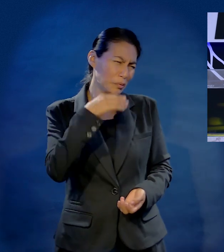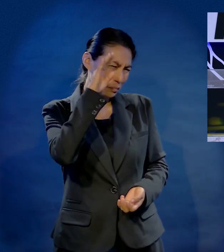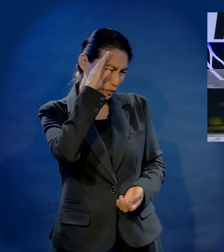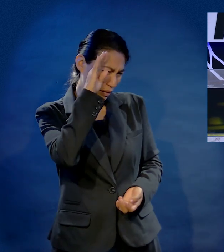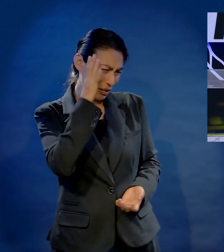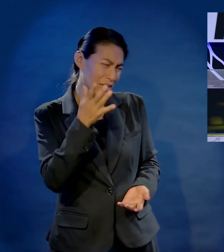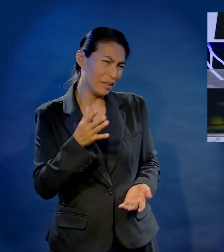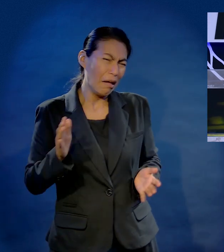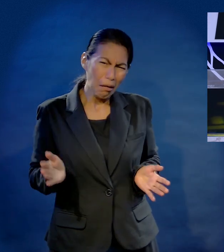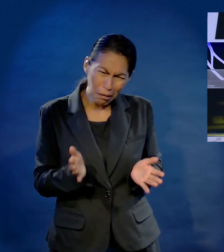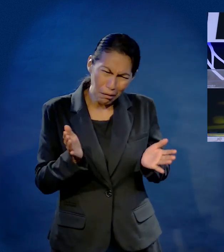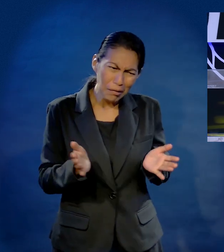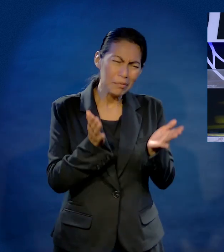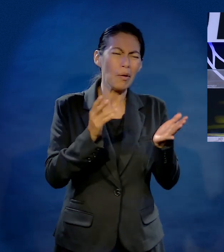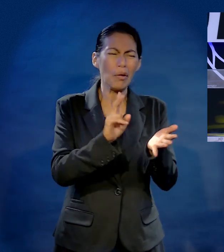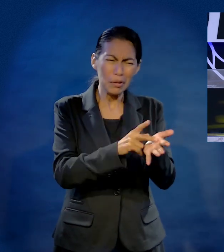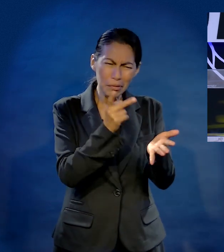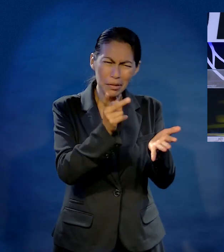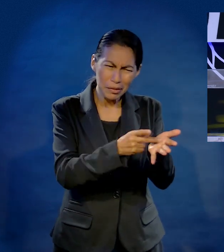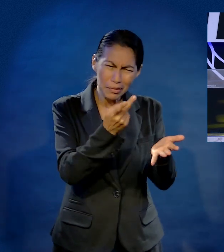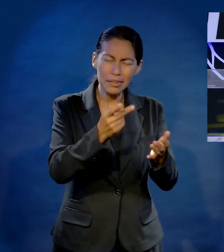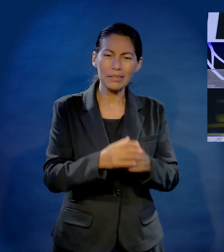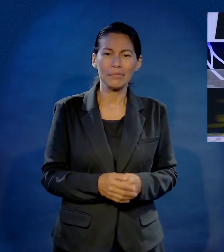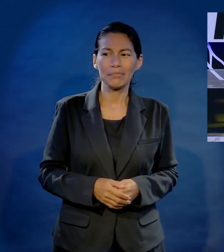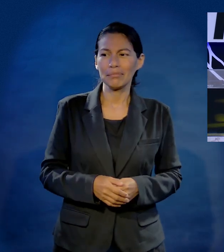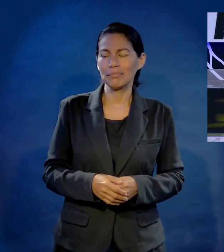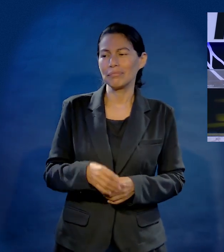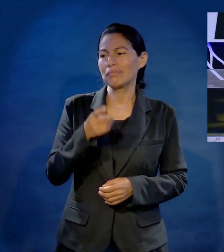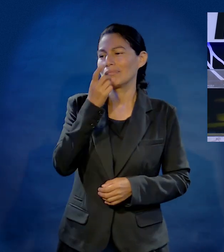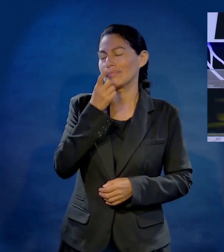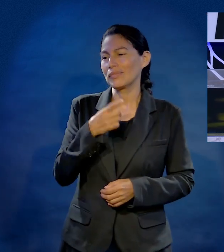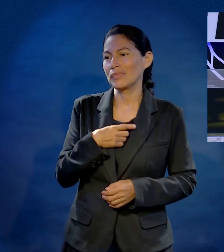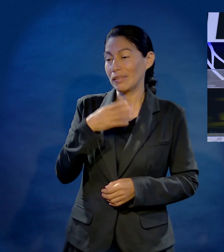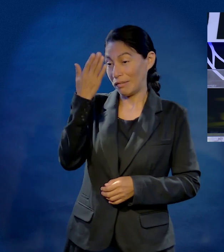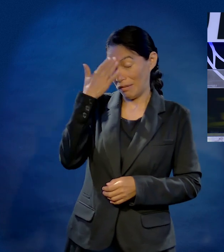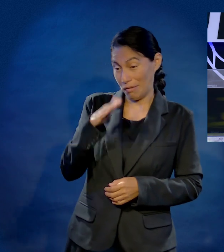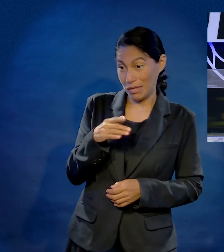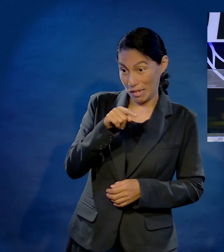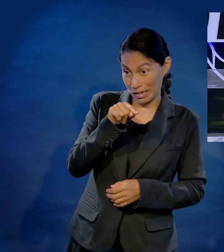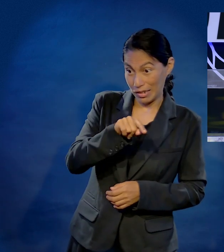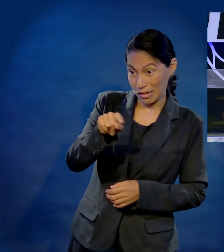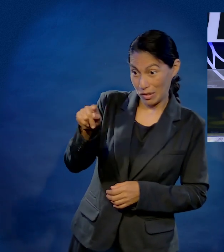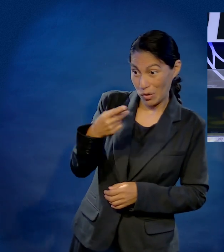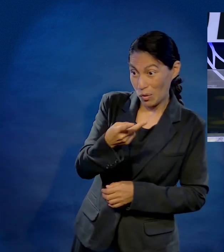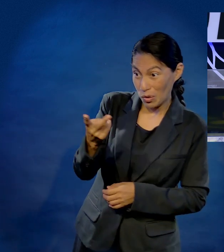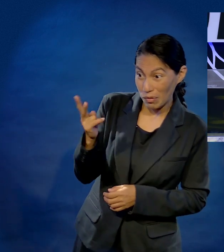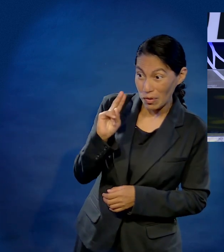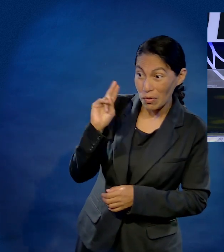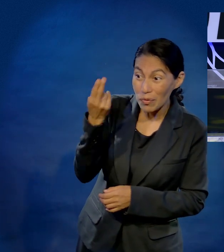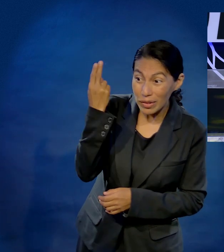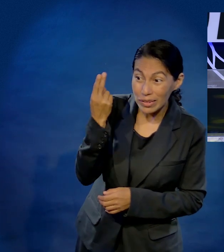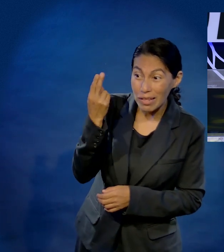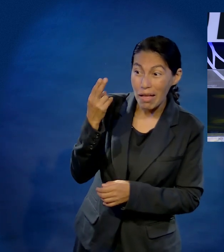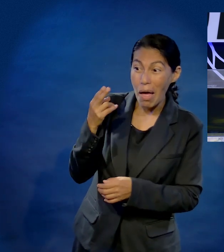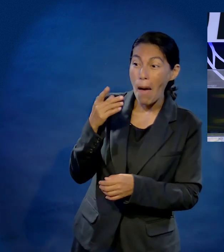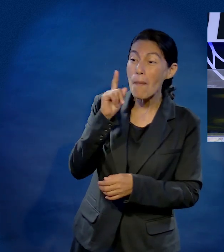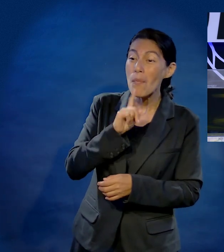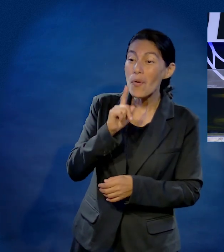Mire, yo pensé que me iba a decir, ánimo, no, vuélvenla a intentar, no. Intentan, no, no, me dice, ¿sabes cuántas muchachas hay en esta universidad?